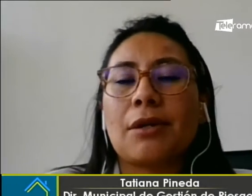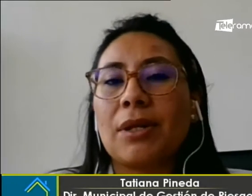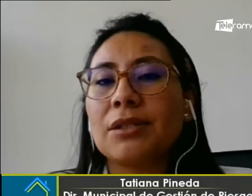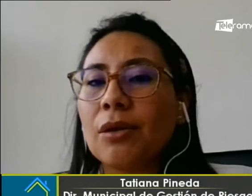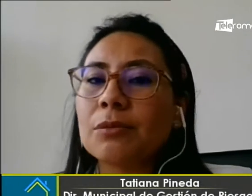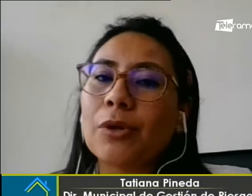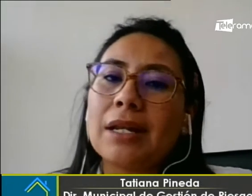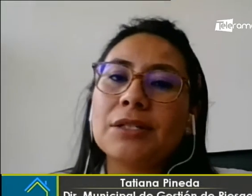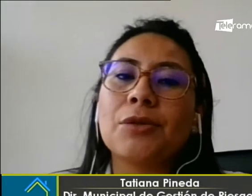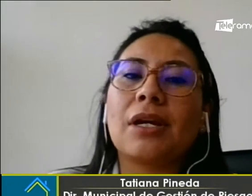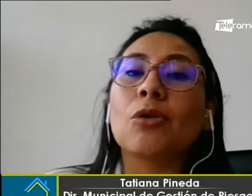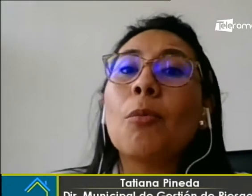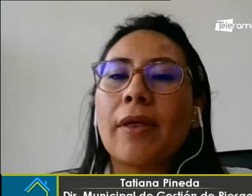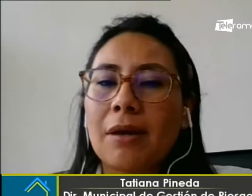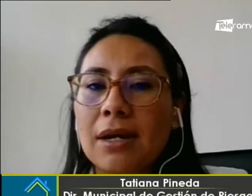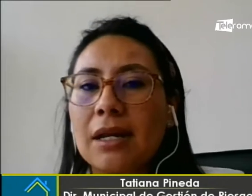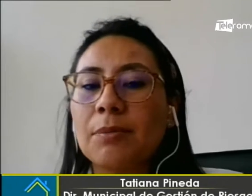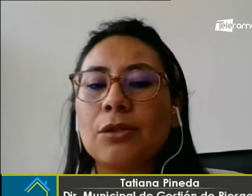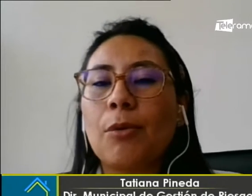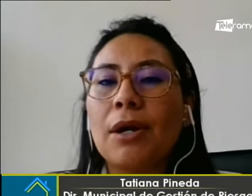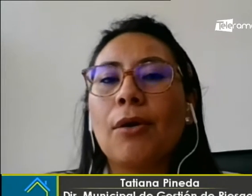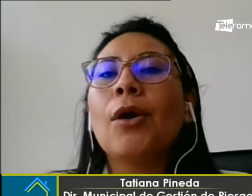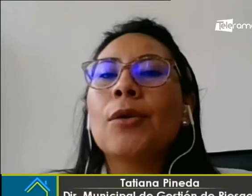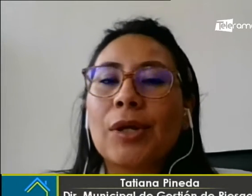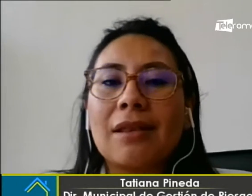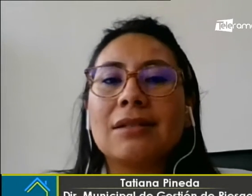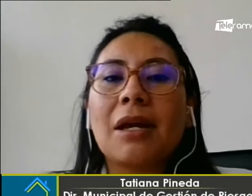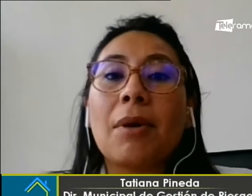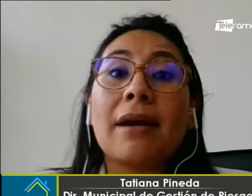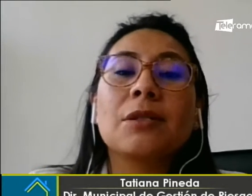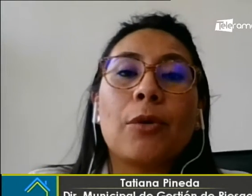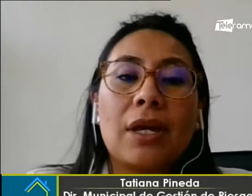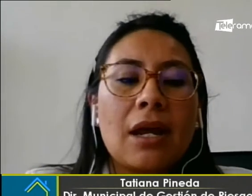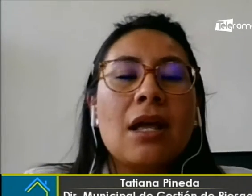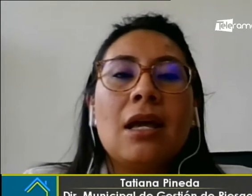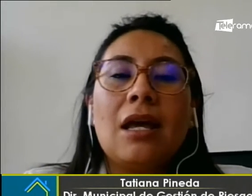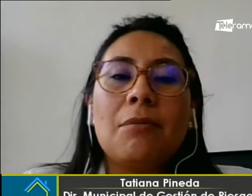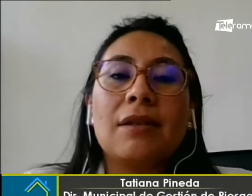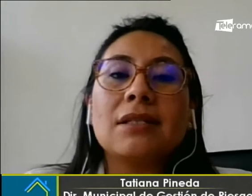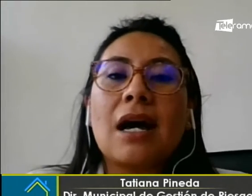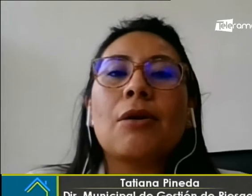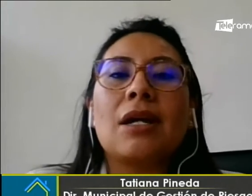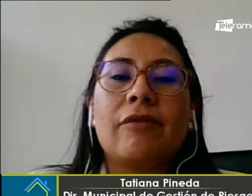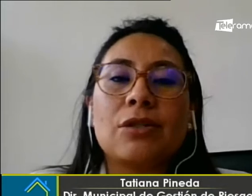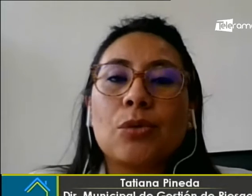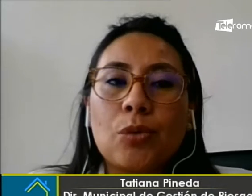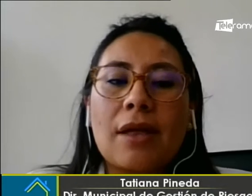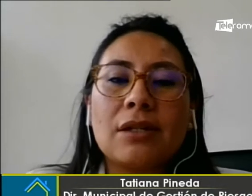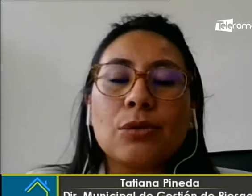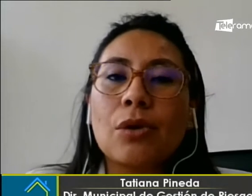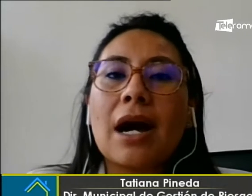respectivas recomendaciones, porque el hecho de que no puedan quemar en el espacio público no quiere decir que vayan a exponer el bienestar o la